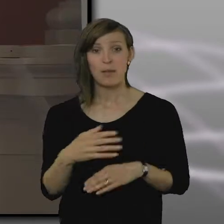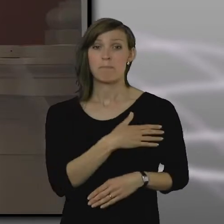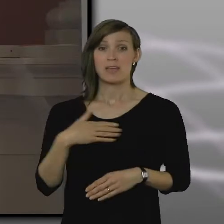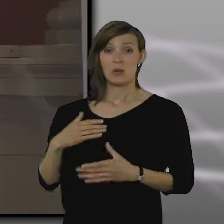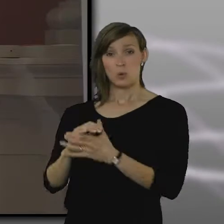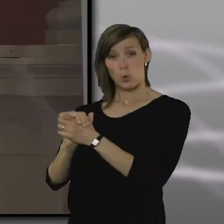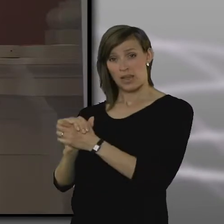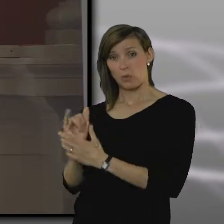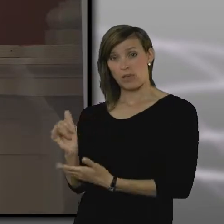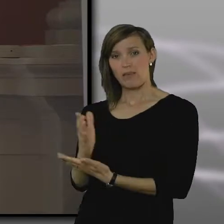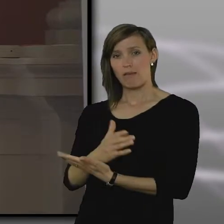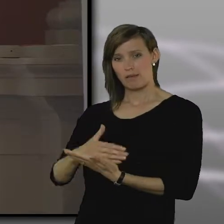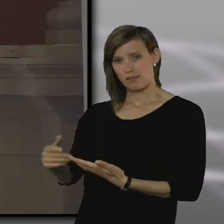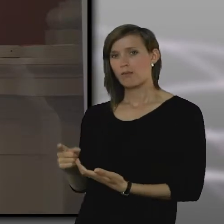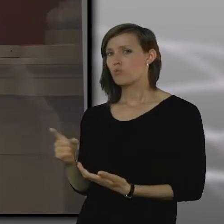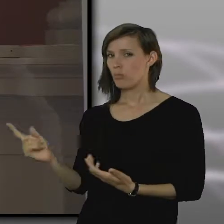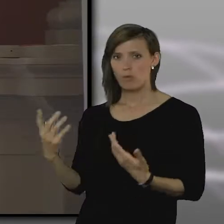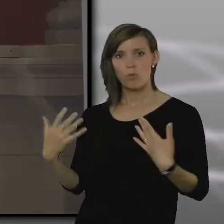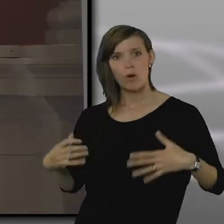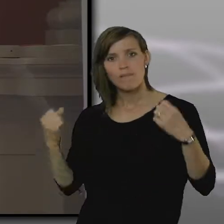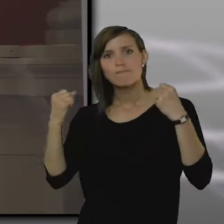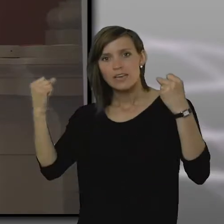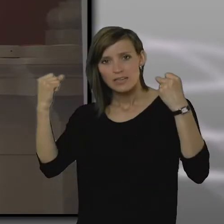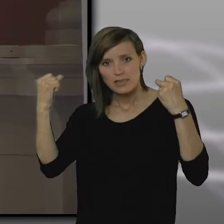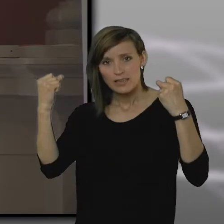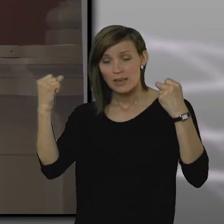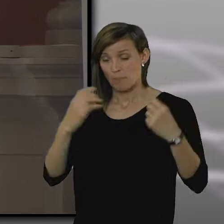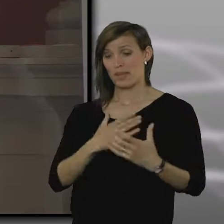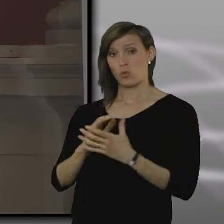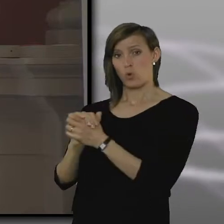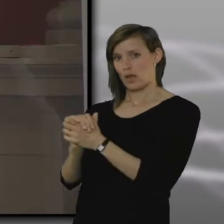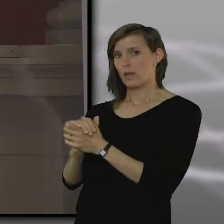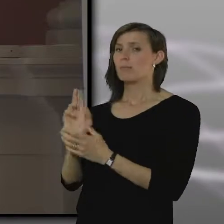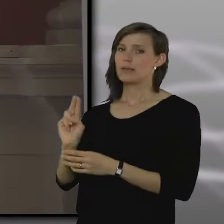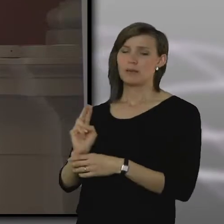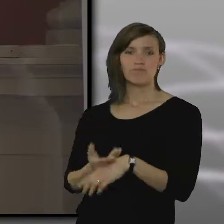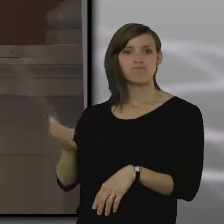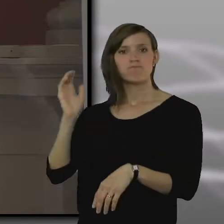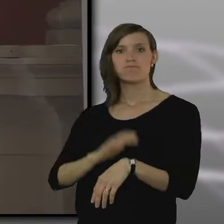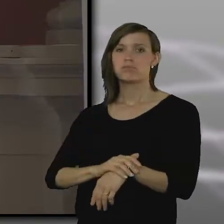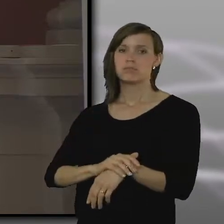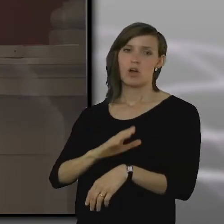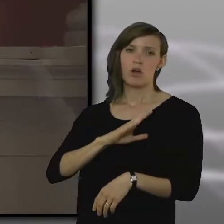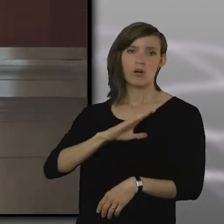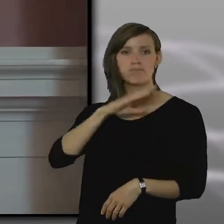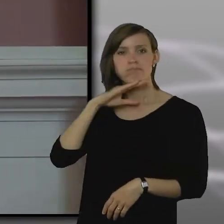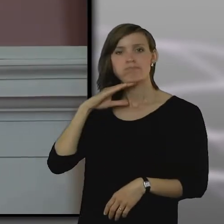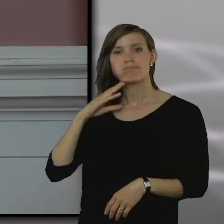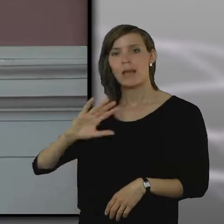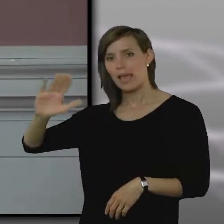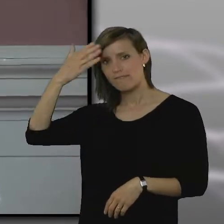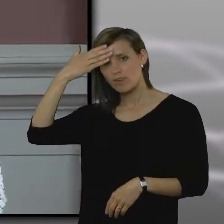nyckelfaktor, har väldigt kunniga och erfarna medarbetare. Men det är ändå så att